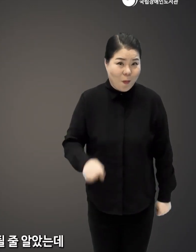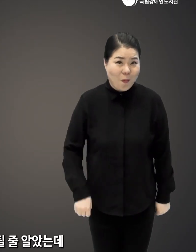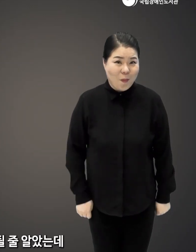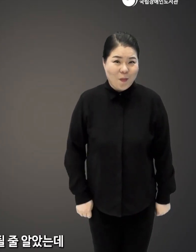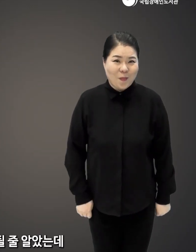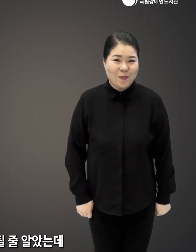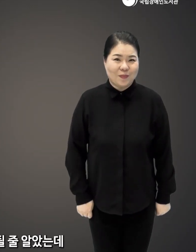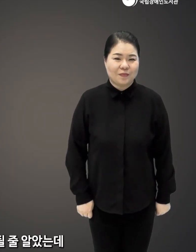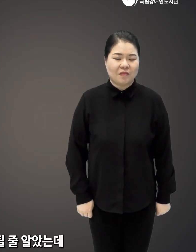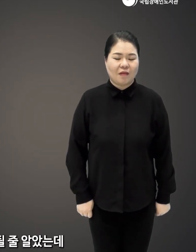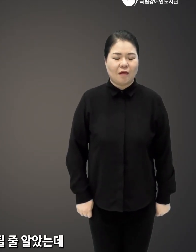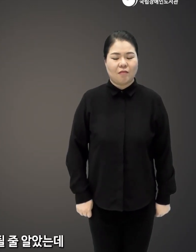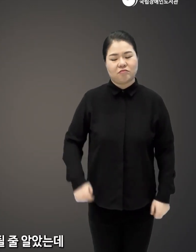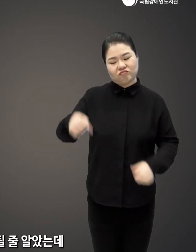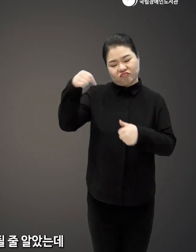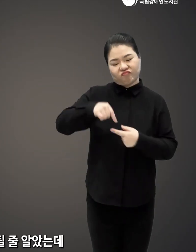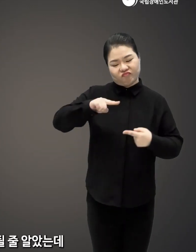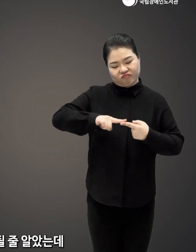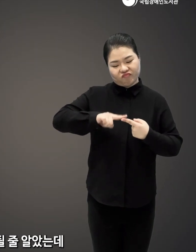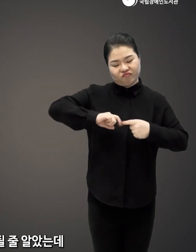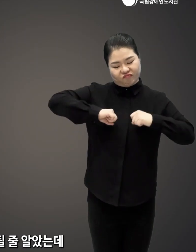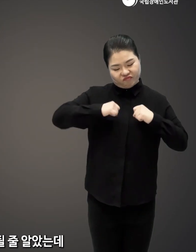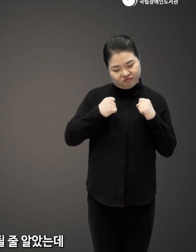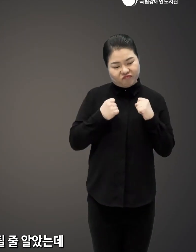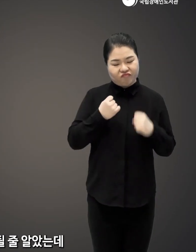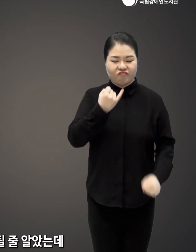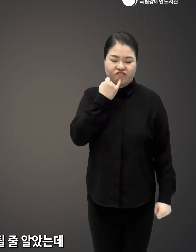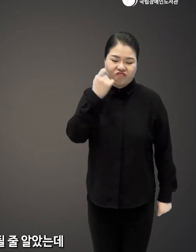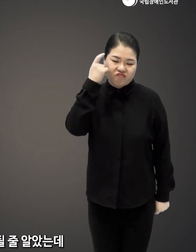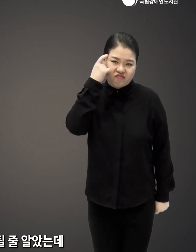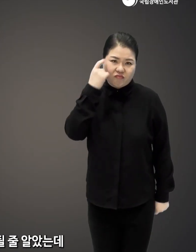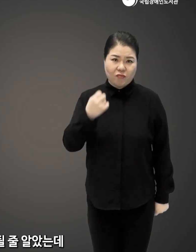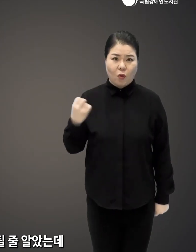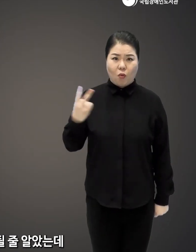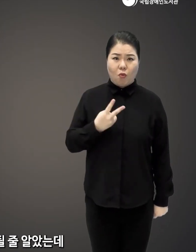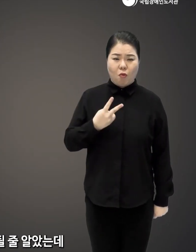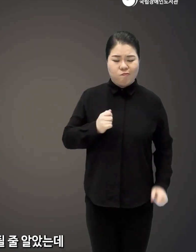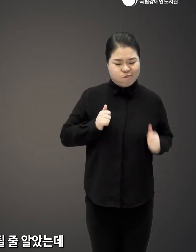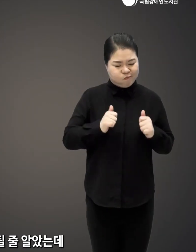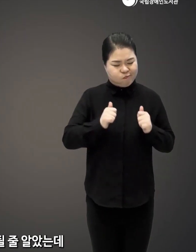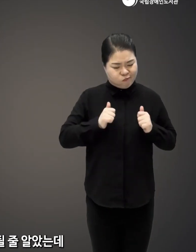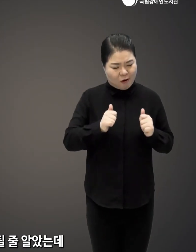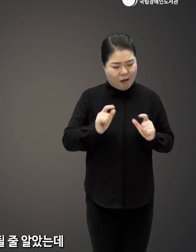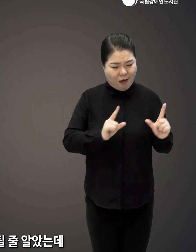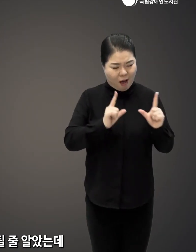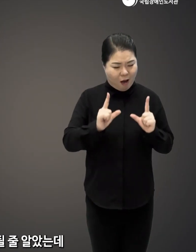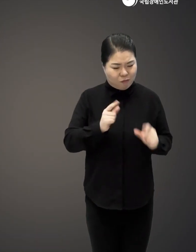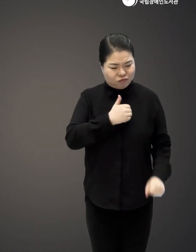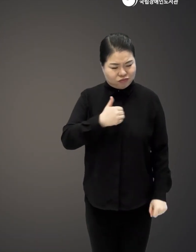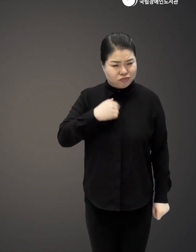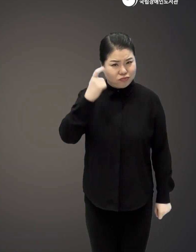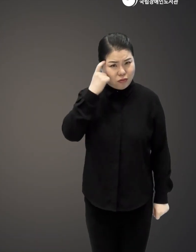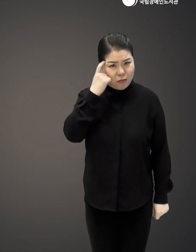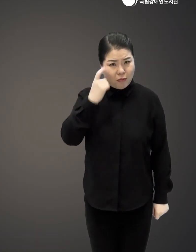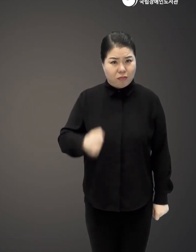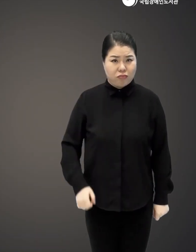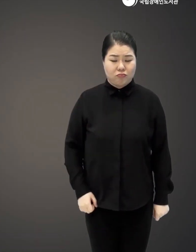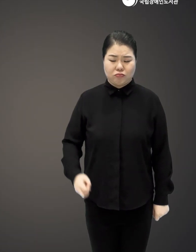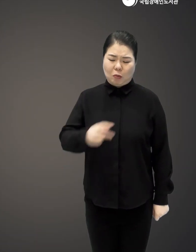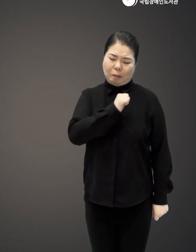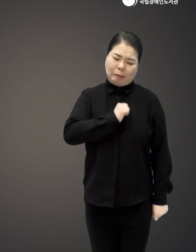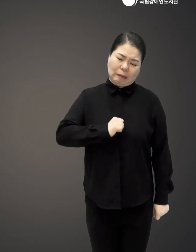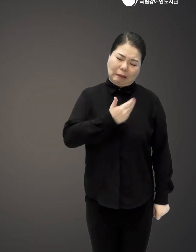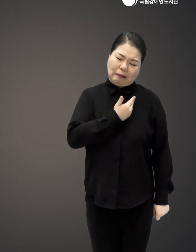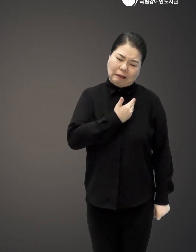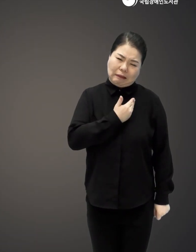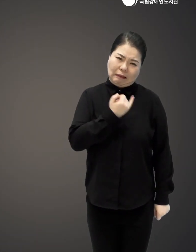아니 하라는 대로만 하면 될 줄 알았고 그냥 열심히만 하면 될 줄 알았는데 아니면 참으면 될 줄